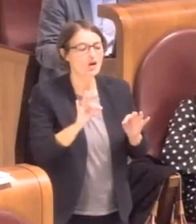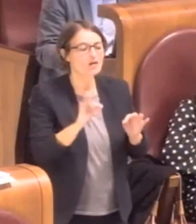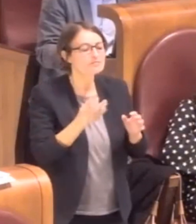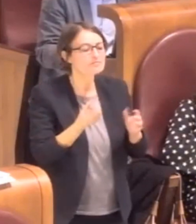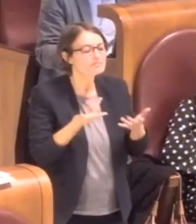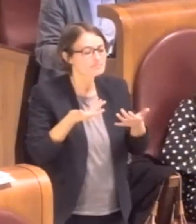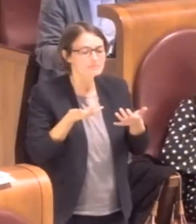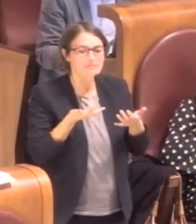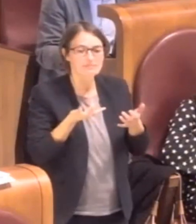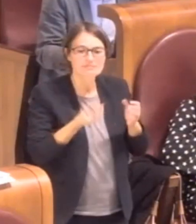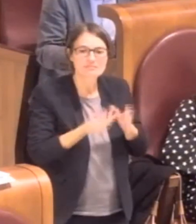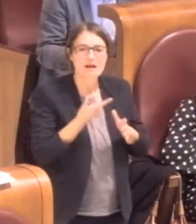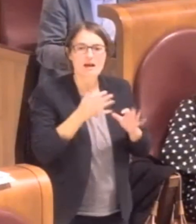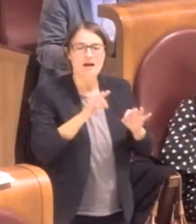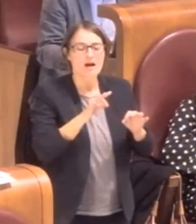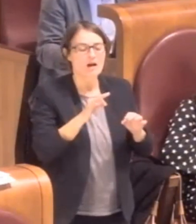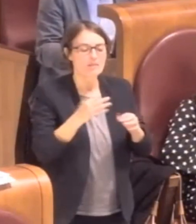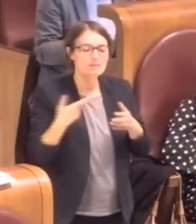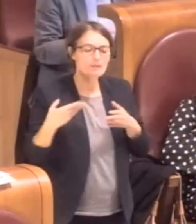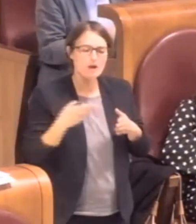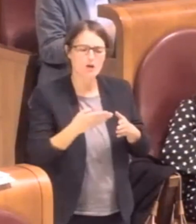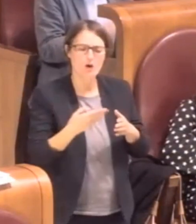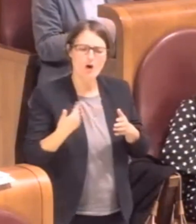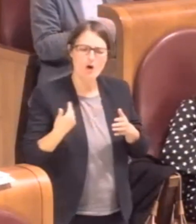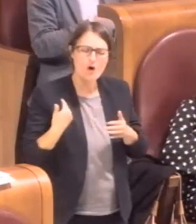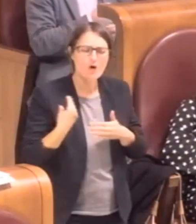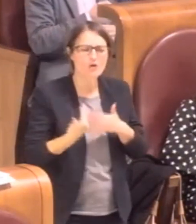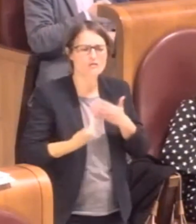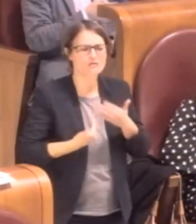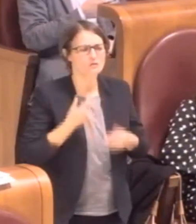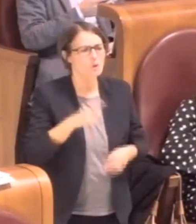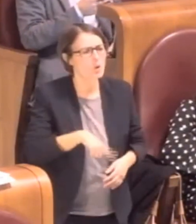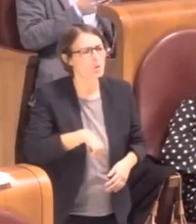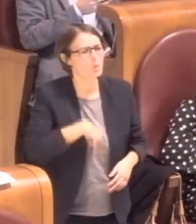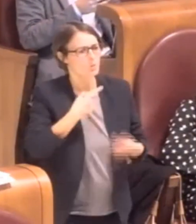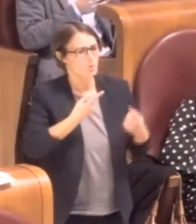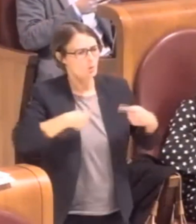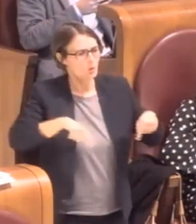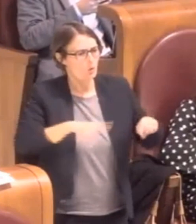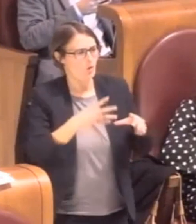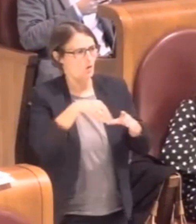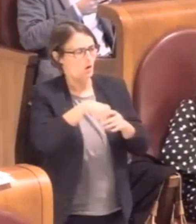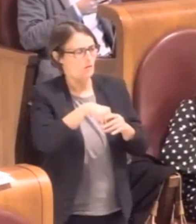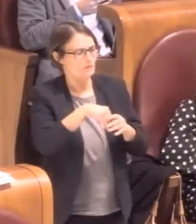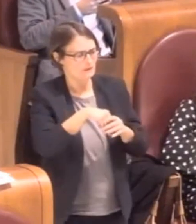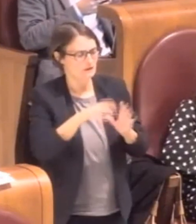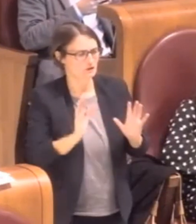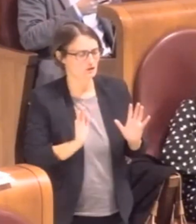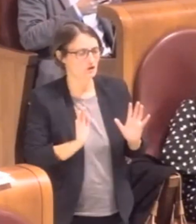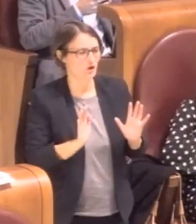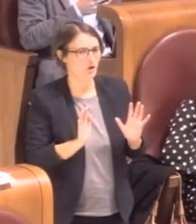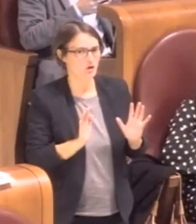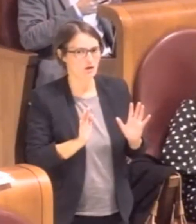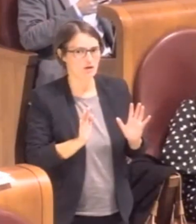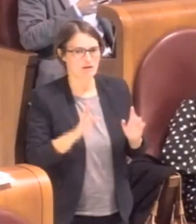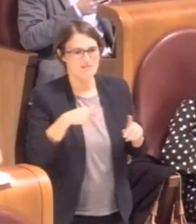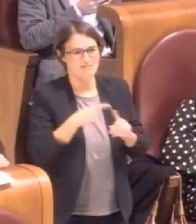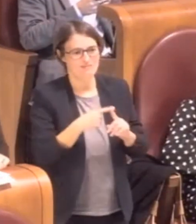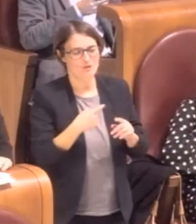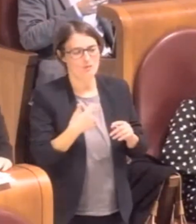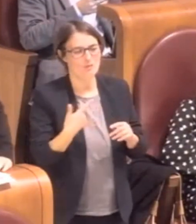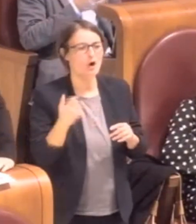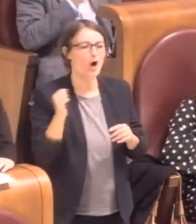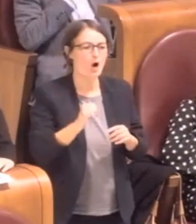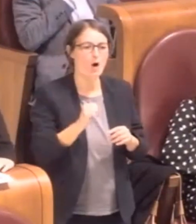percorso effettuato della Commissione con le opposizioni per riuscire